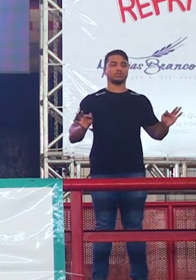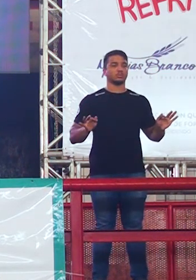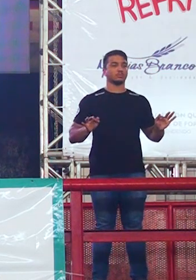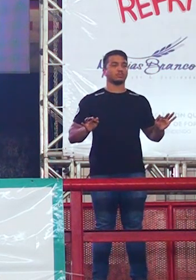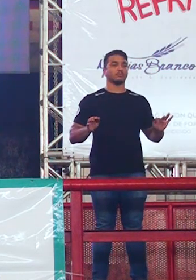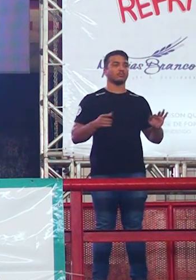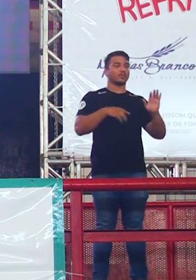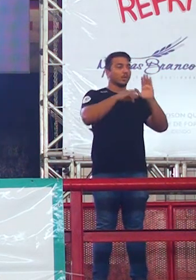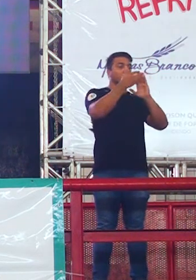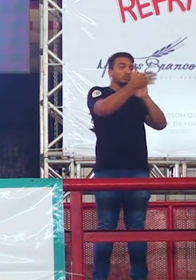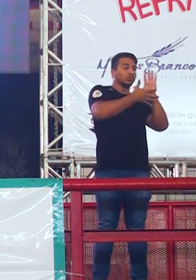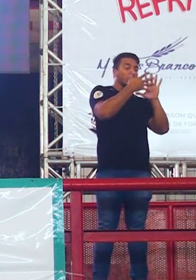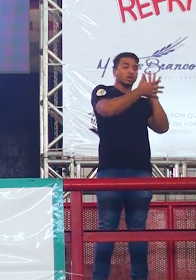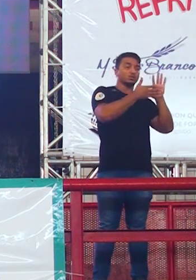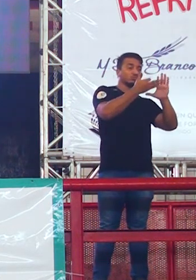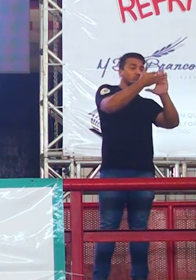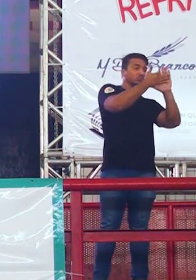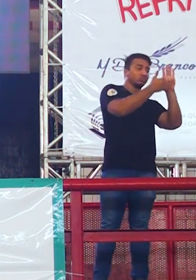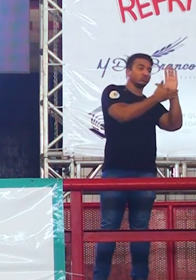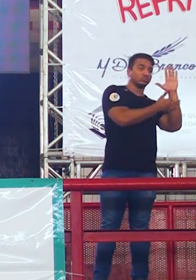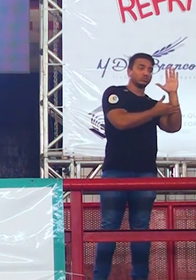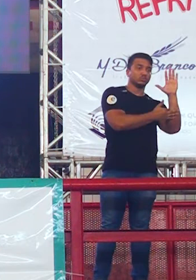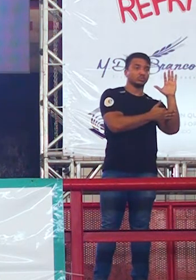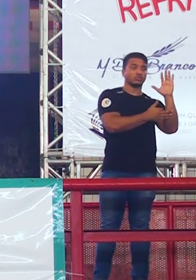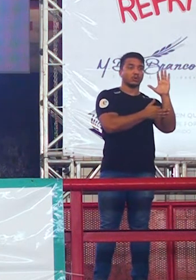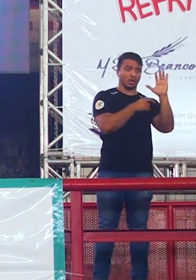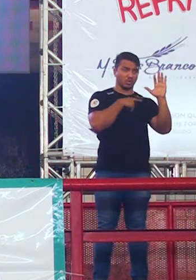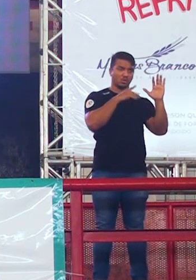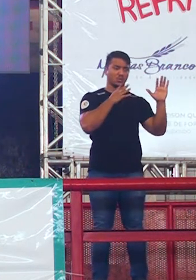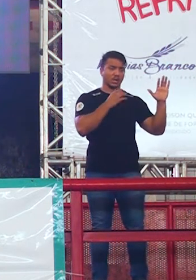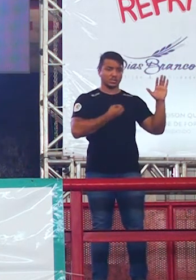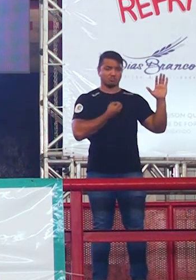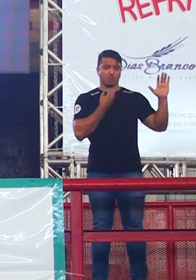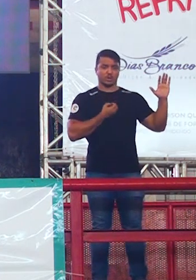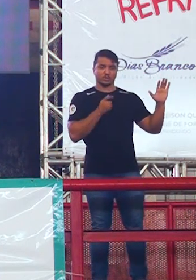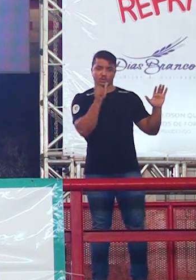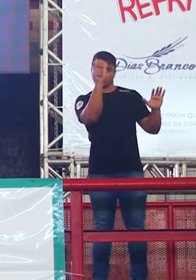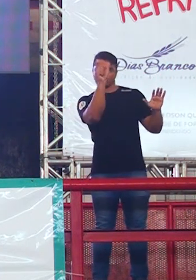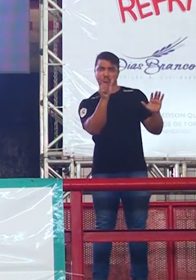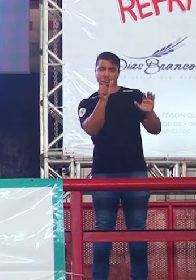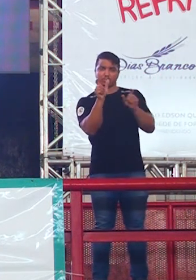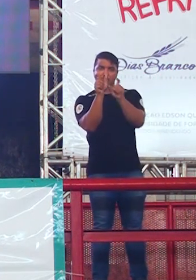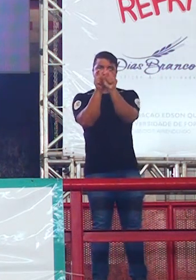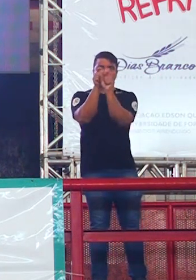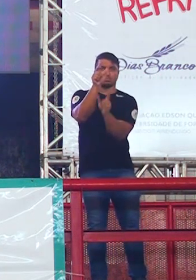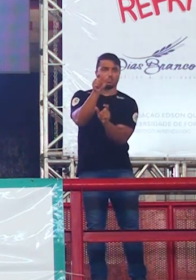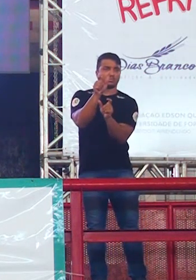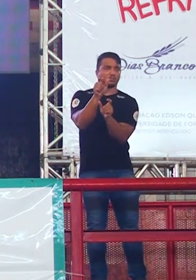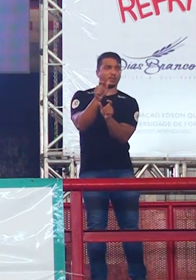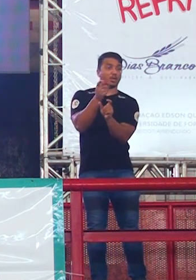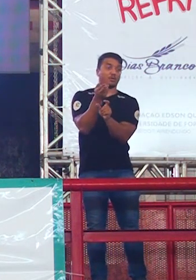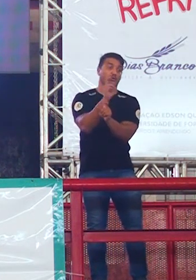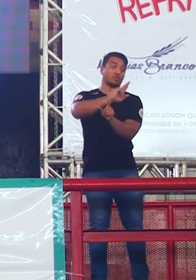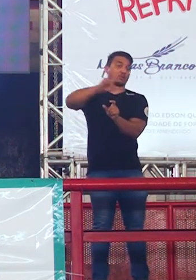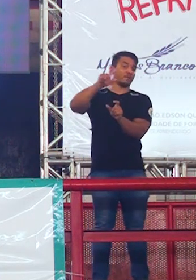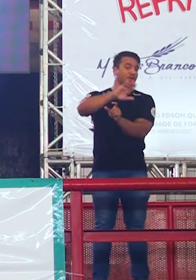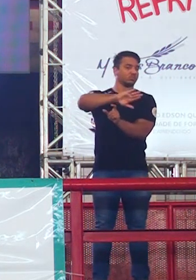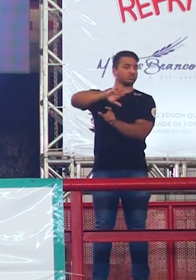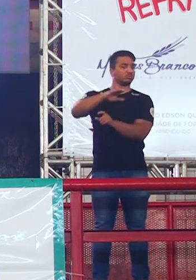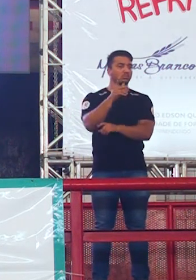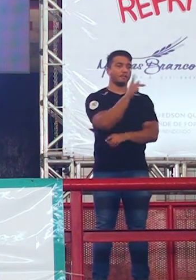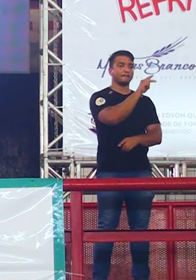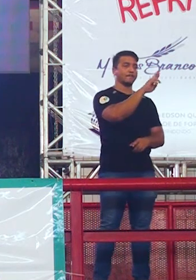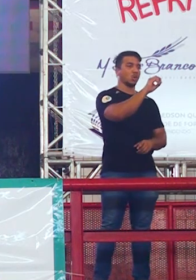O texto em prosa é um texto contrário, é um texto em poesia. Você não vai fazer nenhuma redação do Brasil, seja o S,